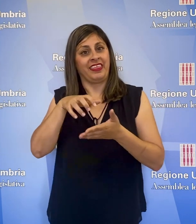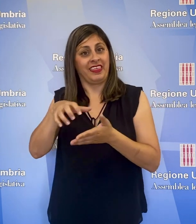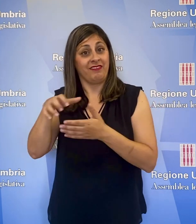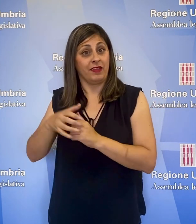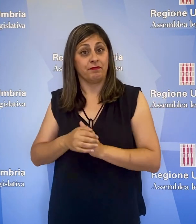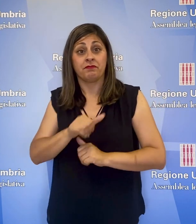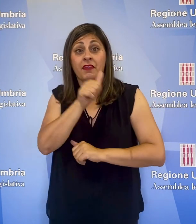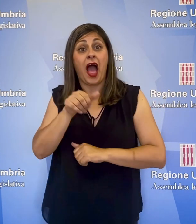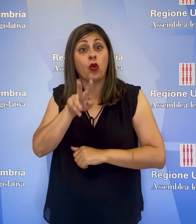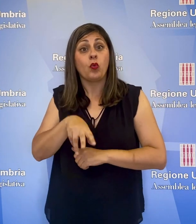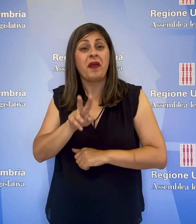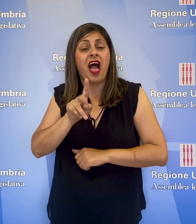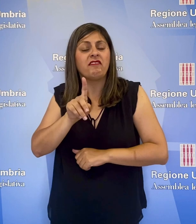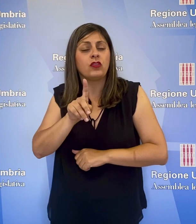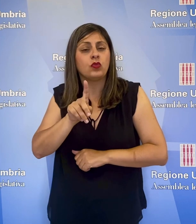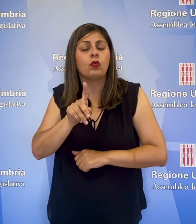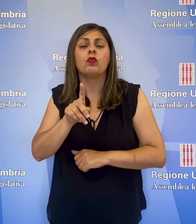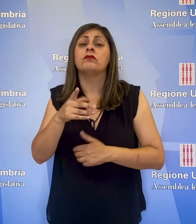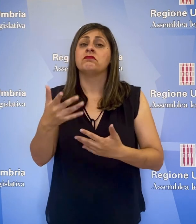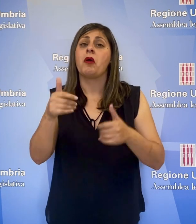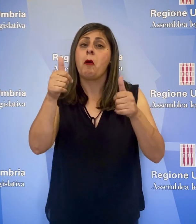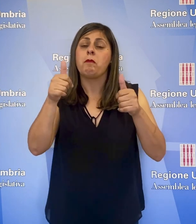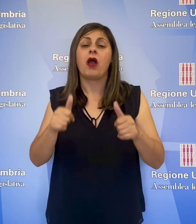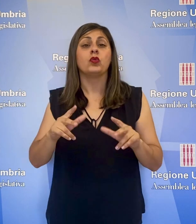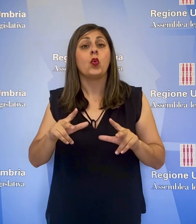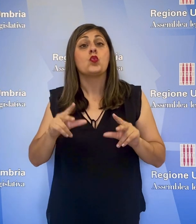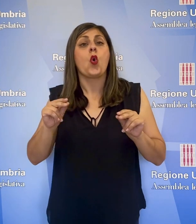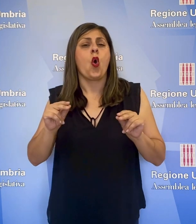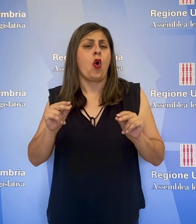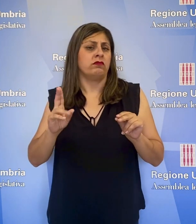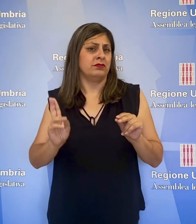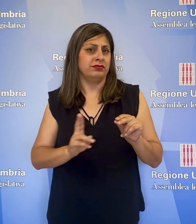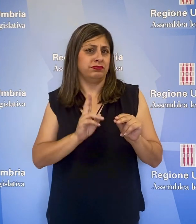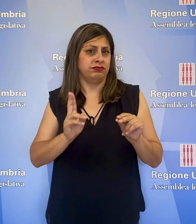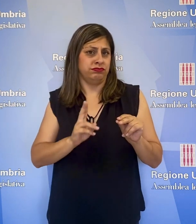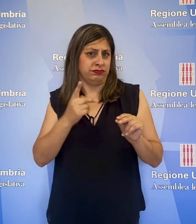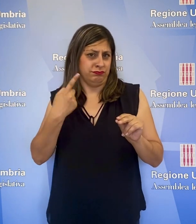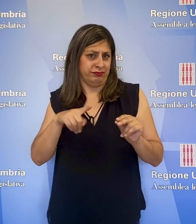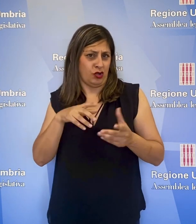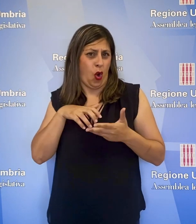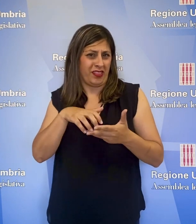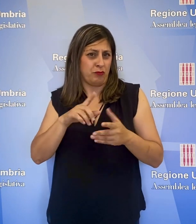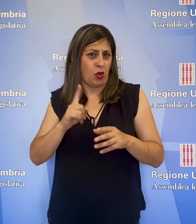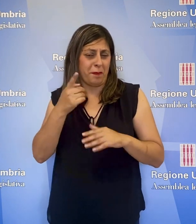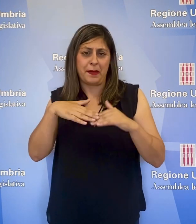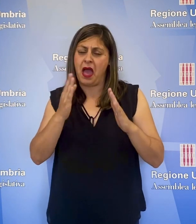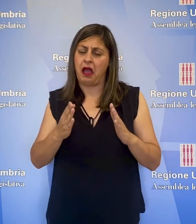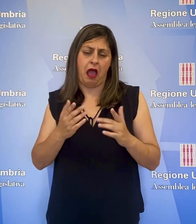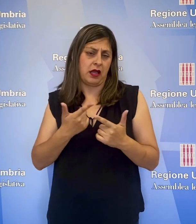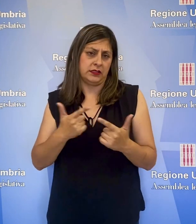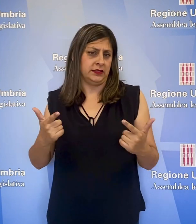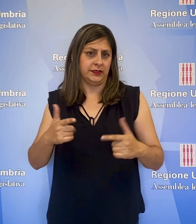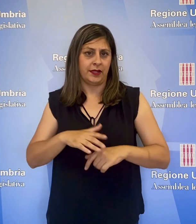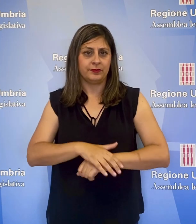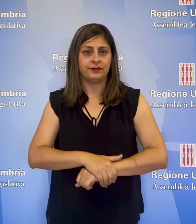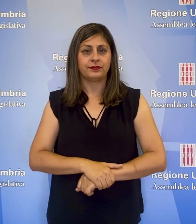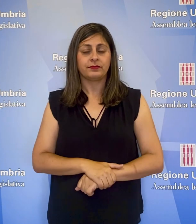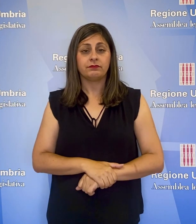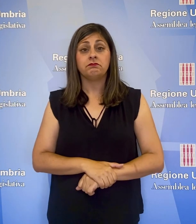2021 non sarà però possibile emanare nuovi bandi per la concessione di contributi per l'acquisto della prima casa. Rimarrà